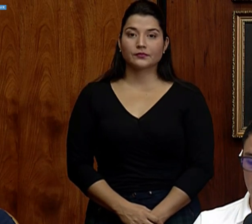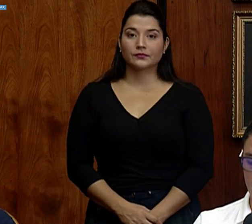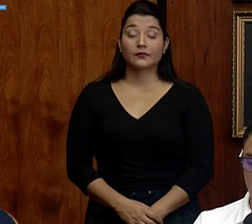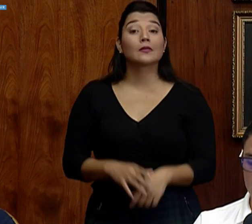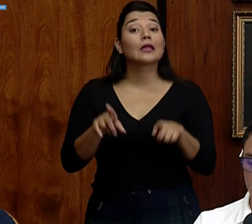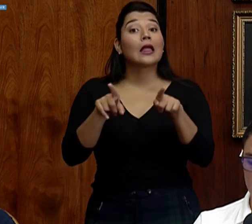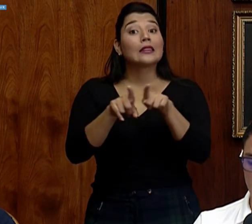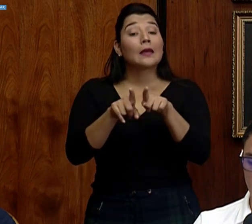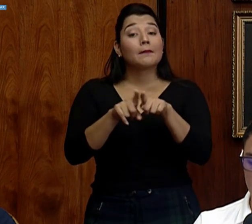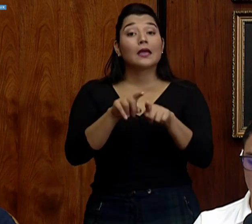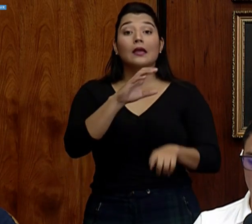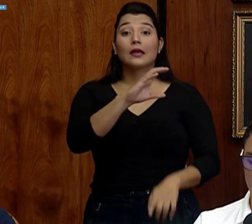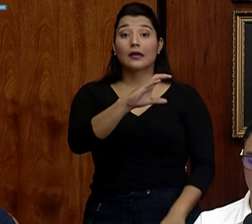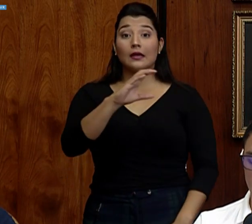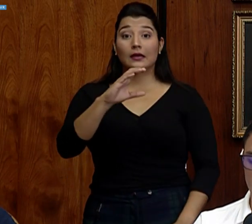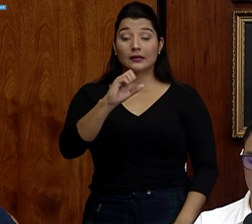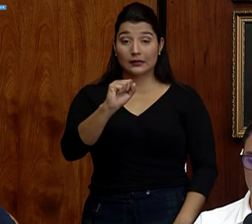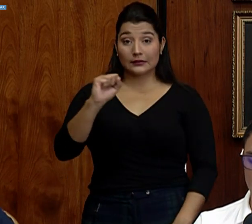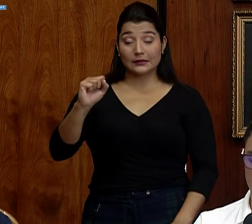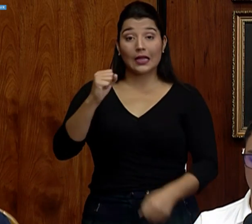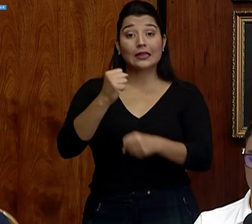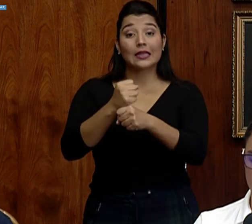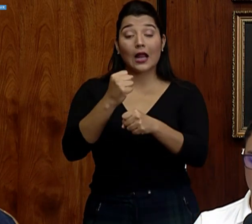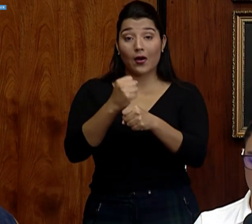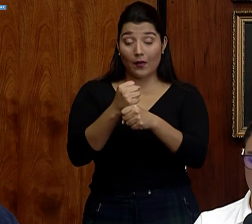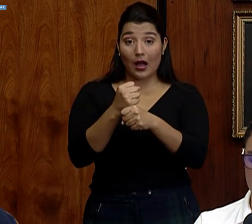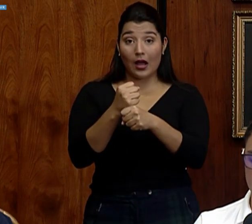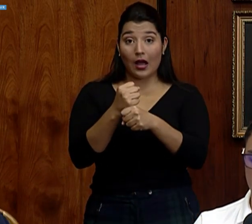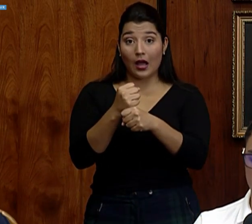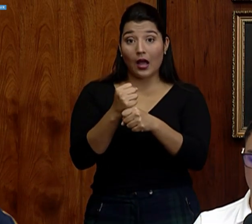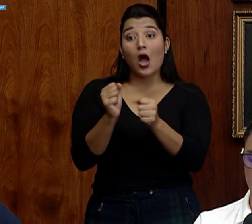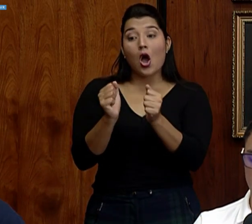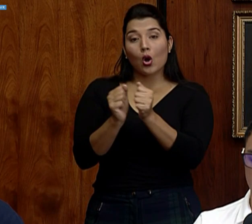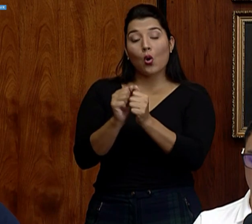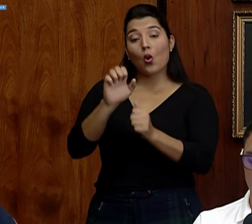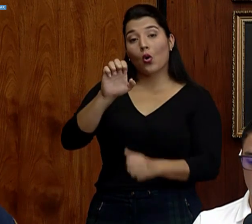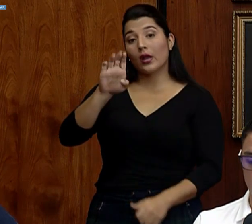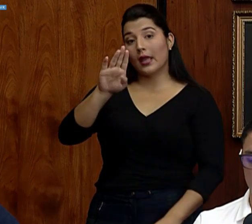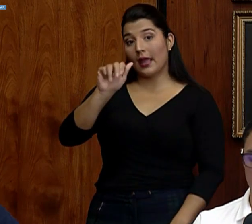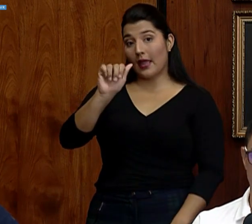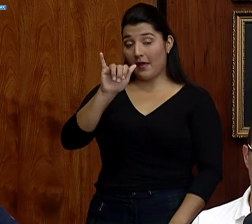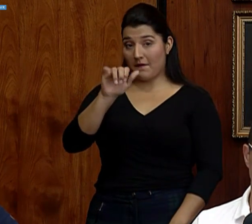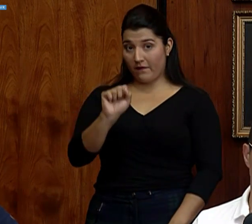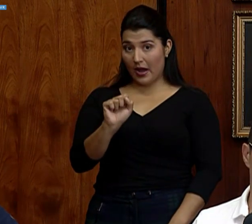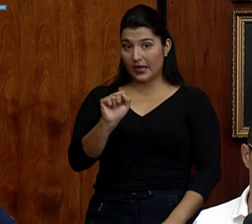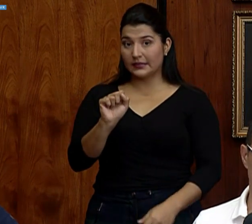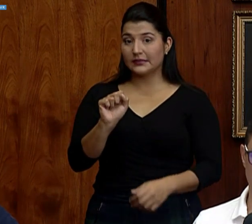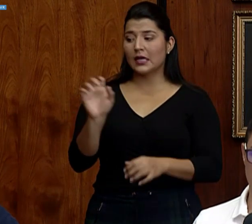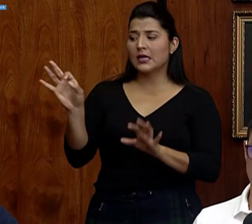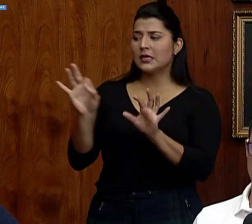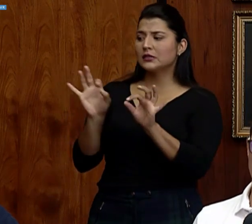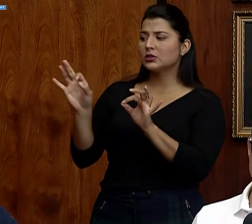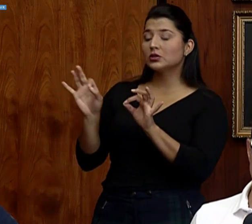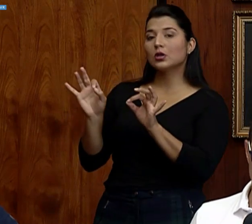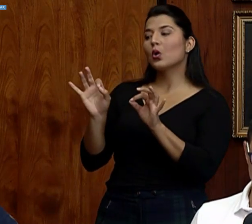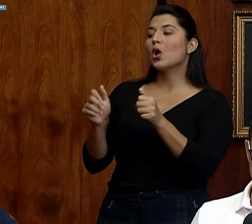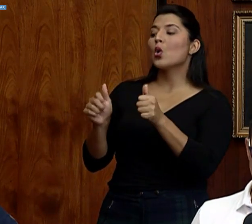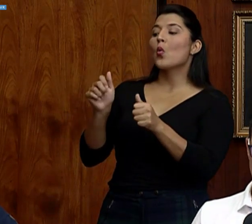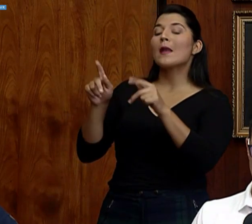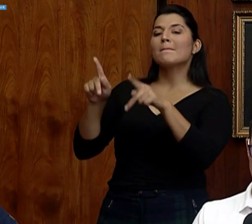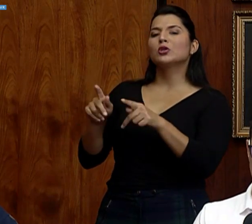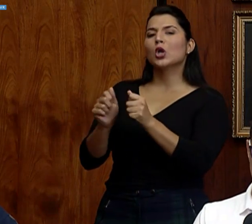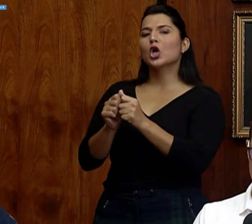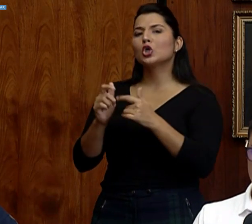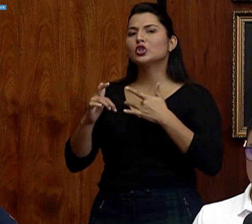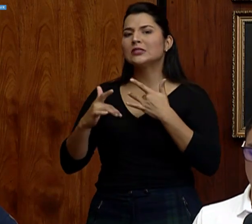También la CAJA ha estado trabajando con, incluso desde los mismos CEBAIS, en definir cuáles son las personas que llegan con síntomas respiratorios